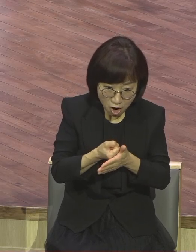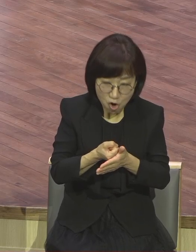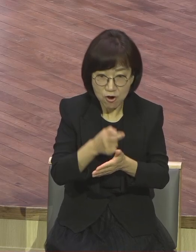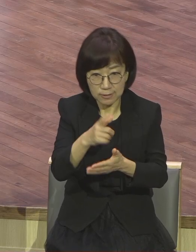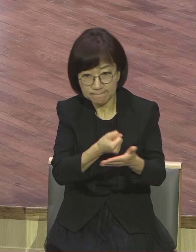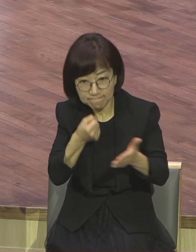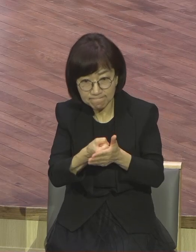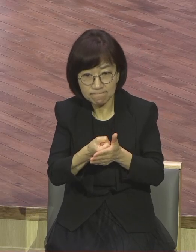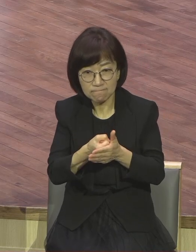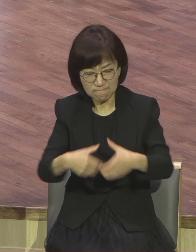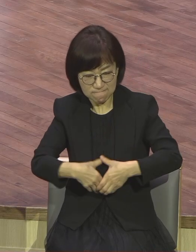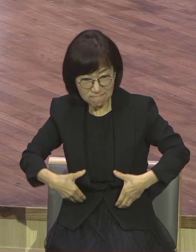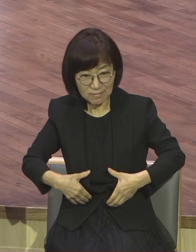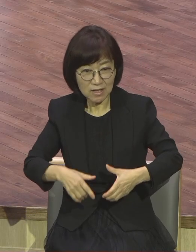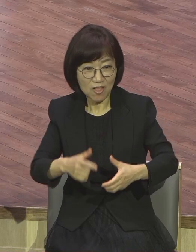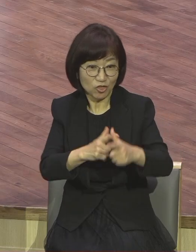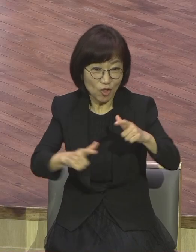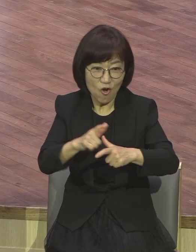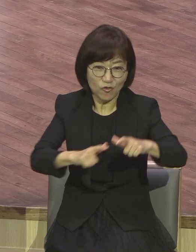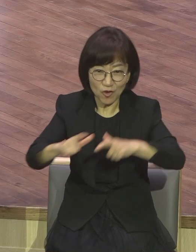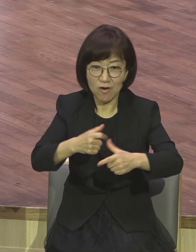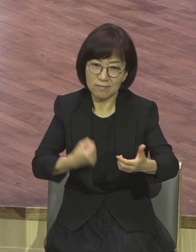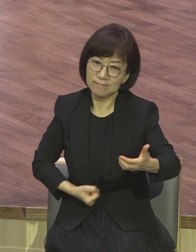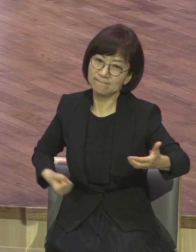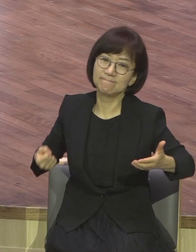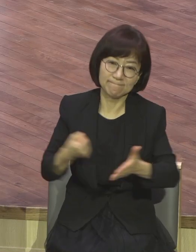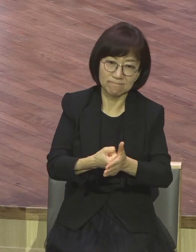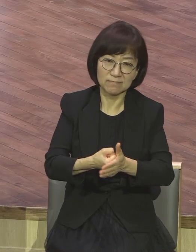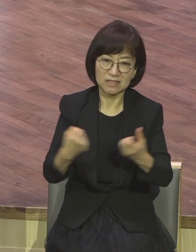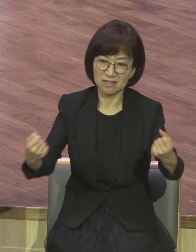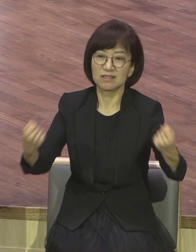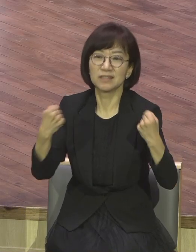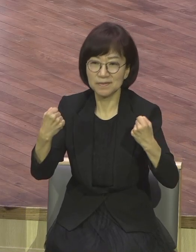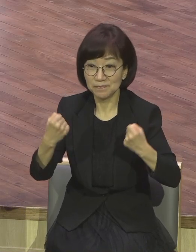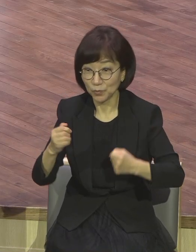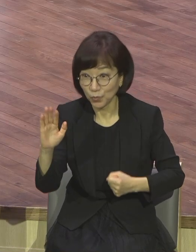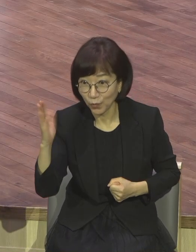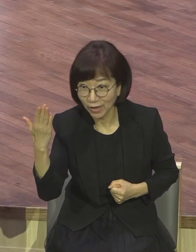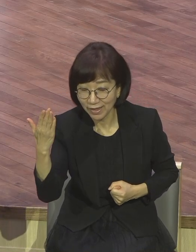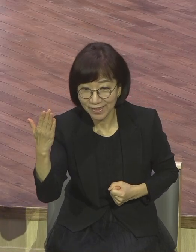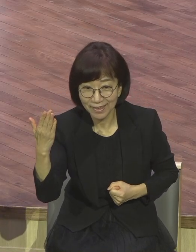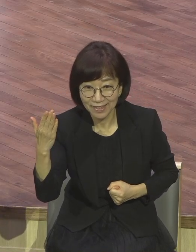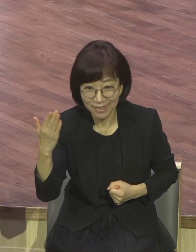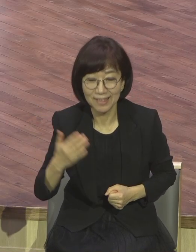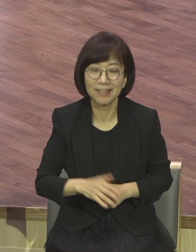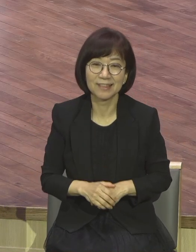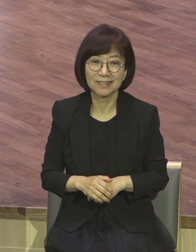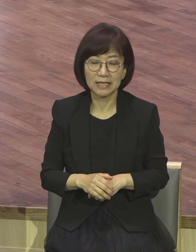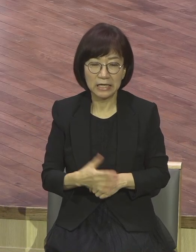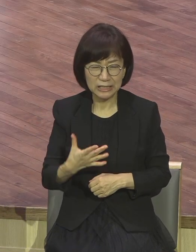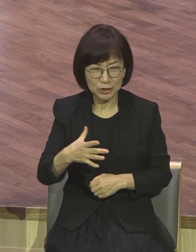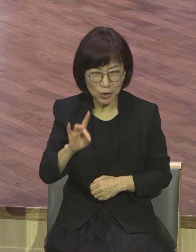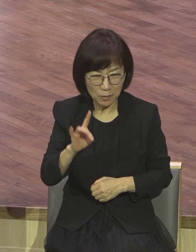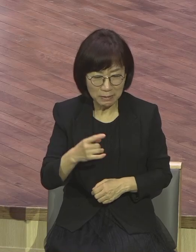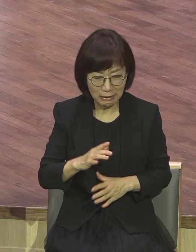중요하죠. 용기 영적인 신앙생활 마찬가지예요. 뭐든지 하려고 하면 처음에 두르고 떨리지요.